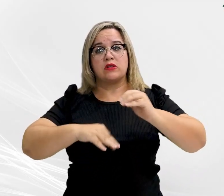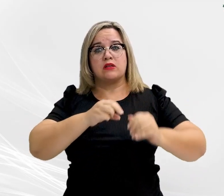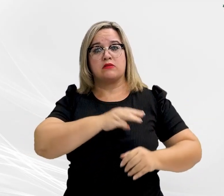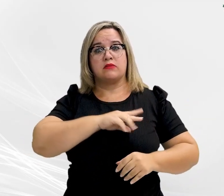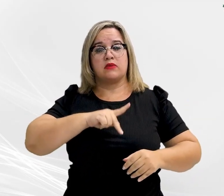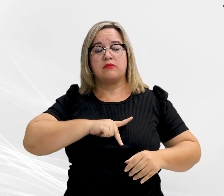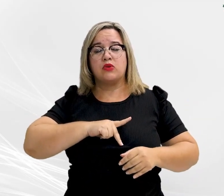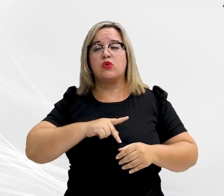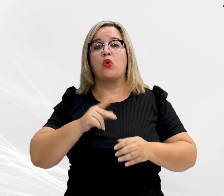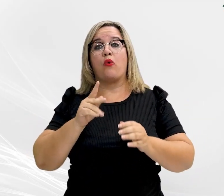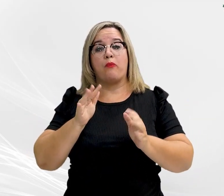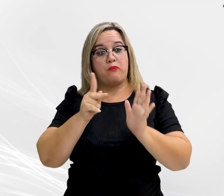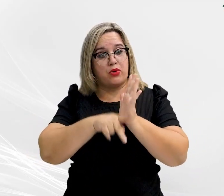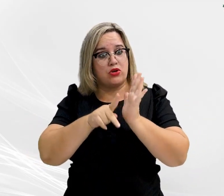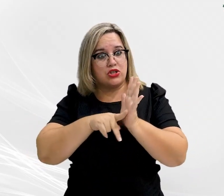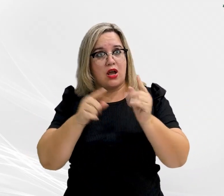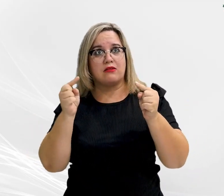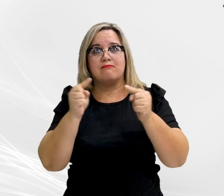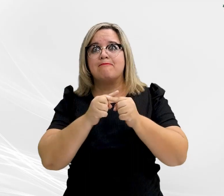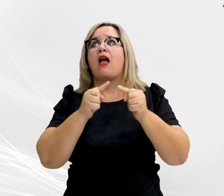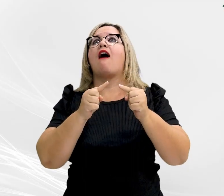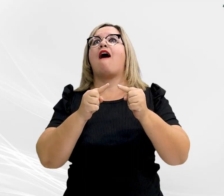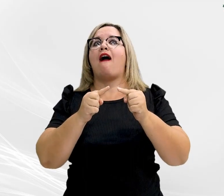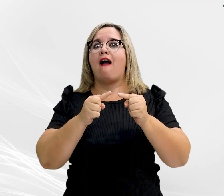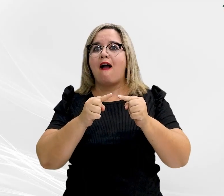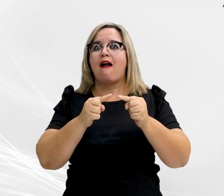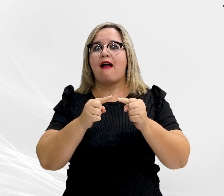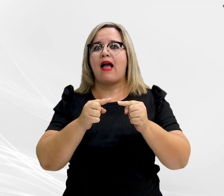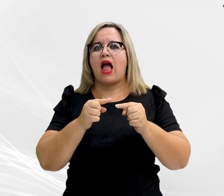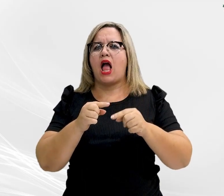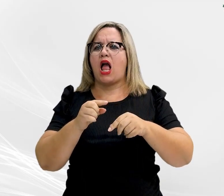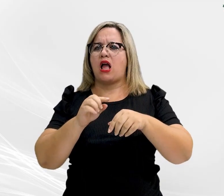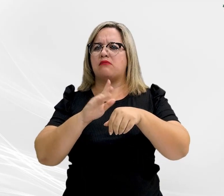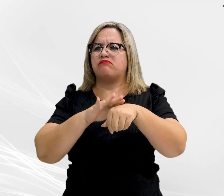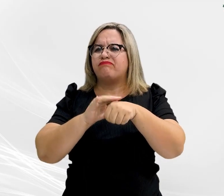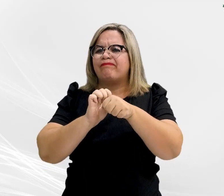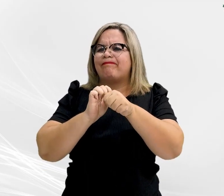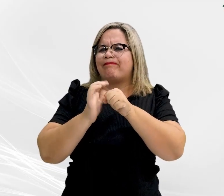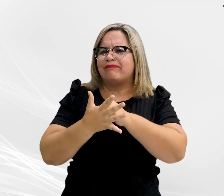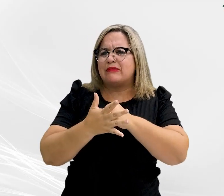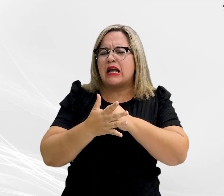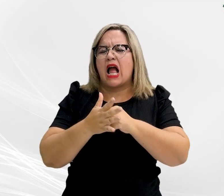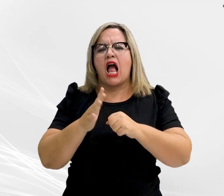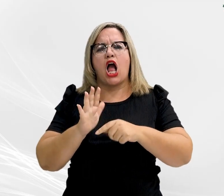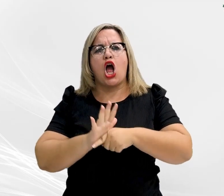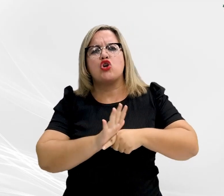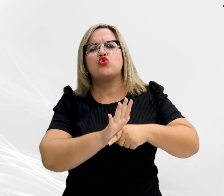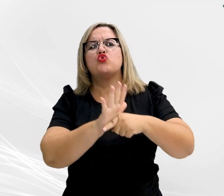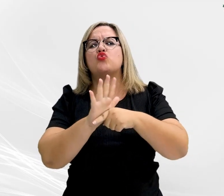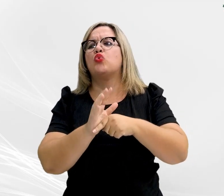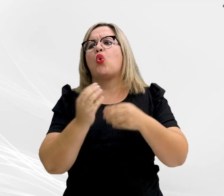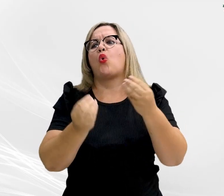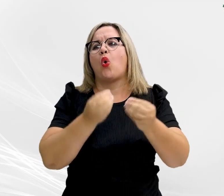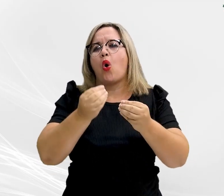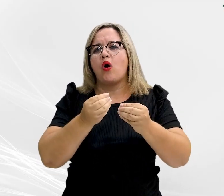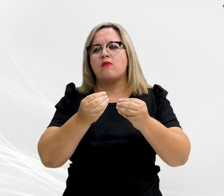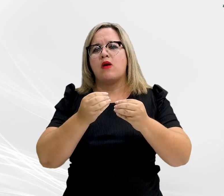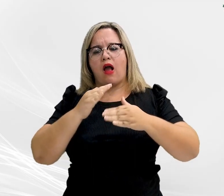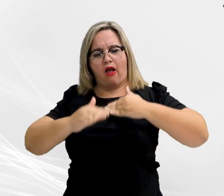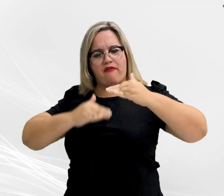projeto. Abre aspas. pandemia antecipou muitas questões de tecnologia com o surgimento de novas relações de